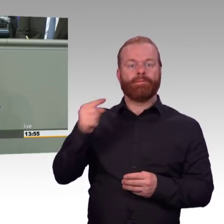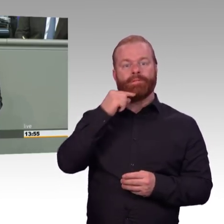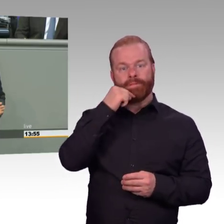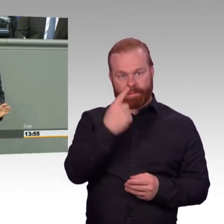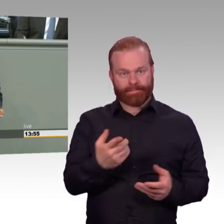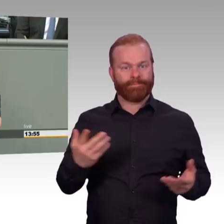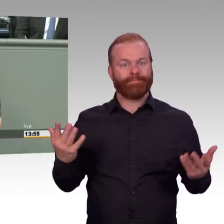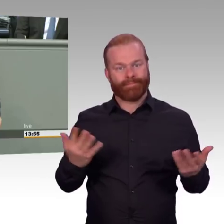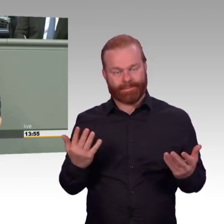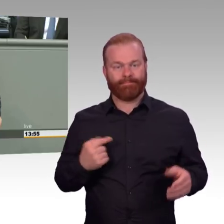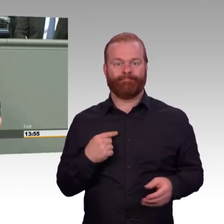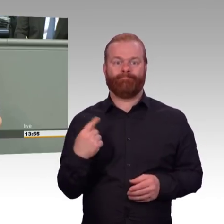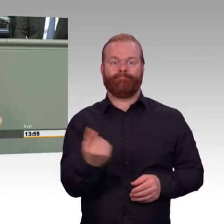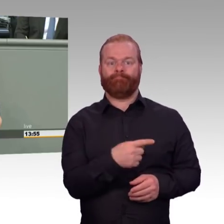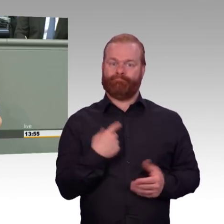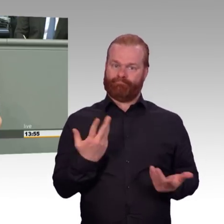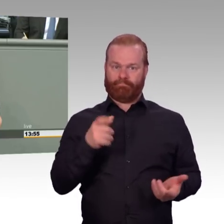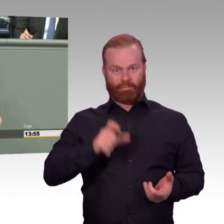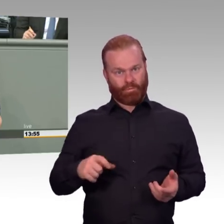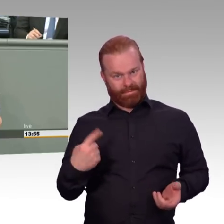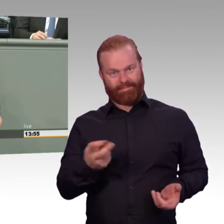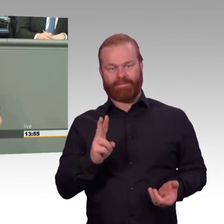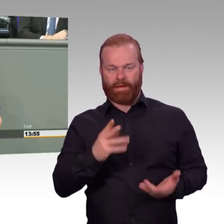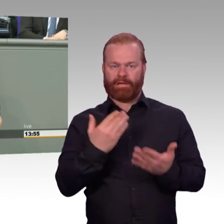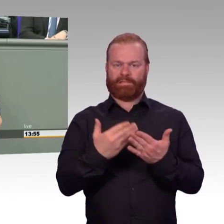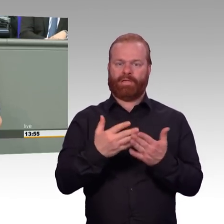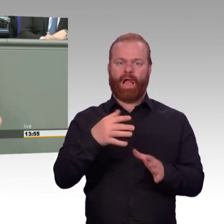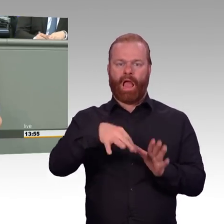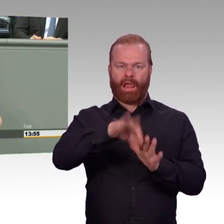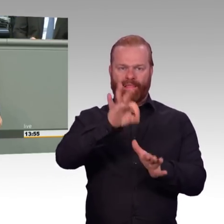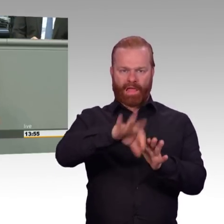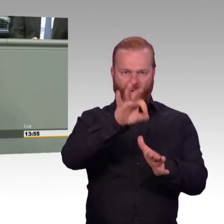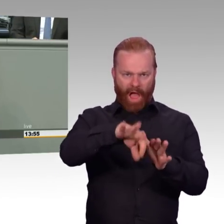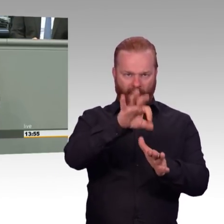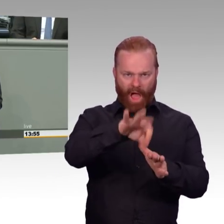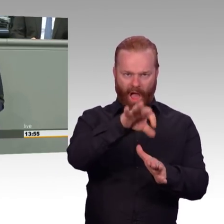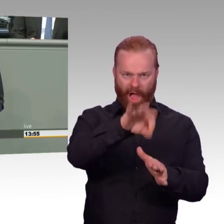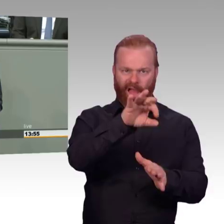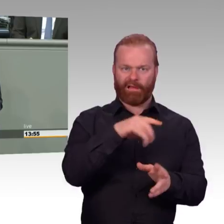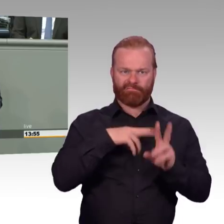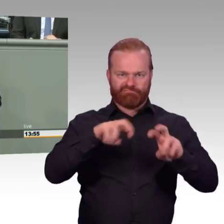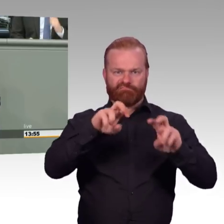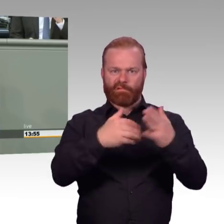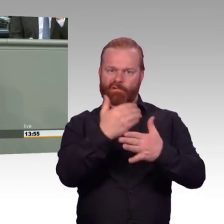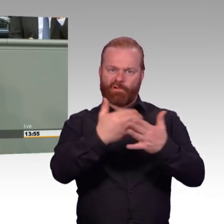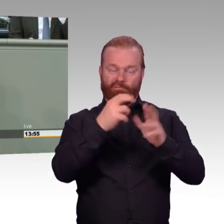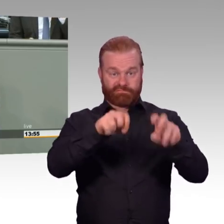Wir brauchen also verantwortliche Politik, die Probleme löst und nicht Populismus betreibt. Und deswegen lehnen wir Ihre Anträge ab.